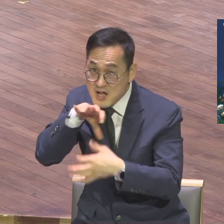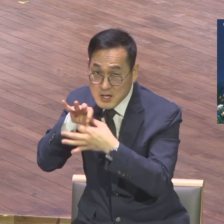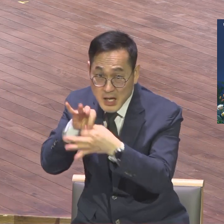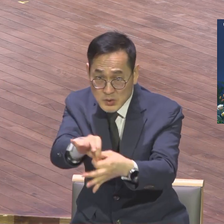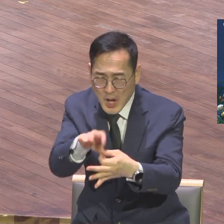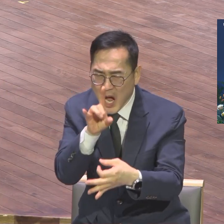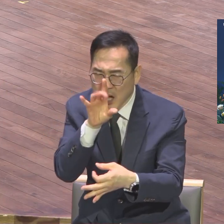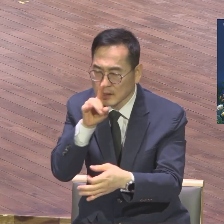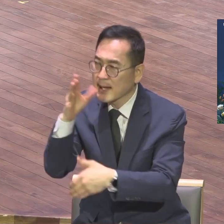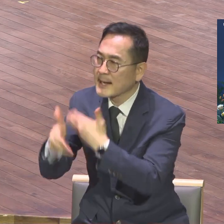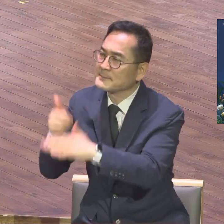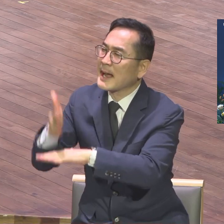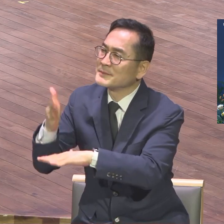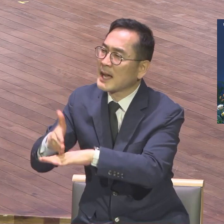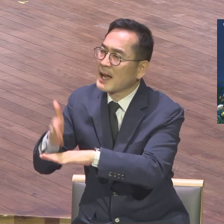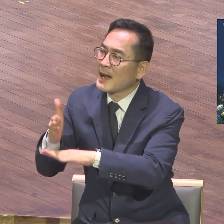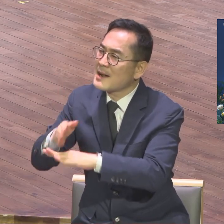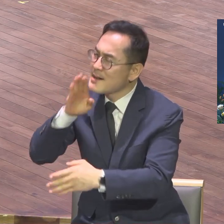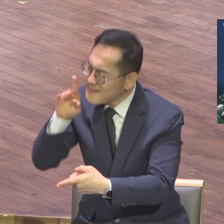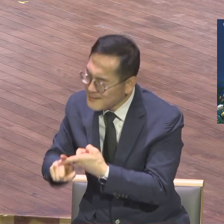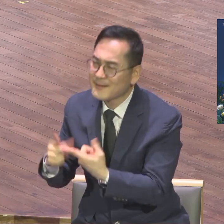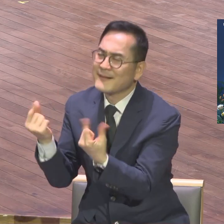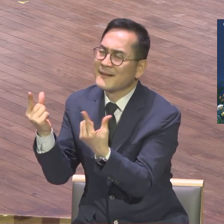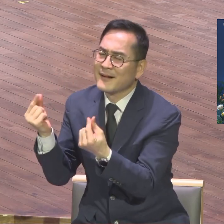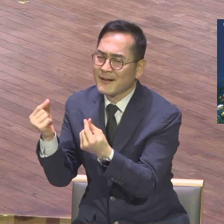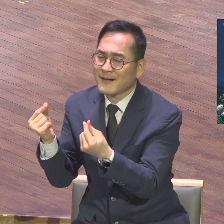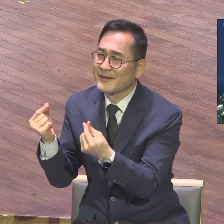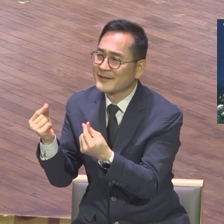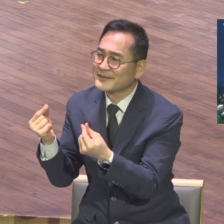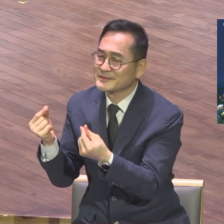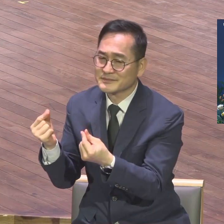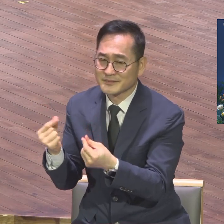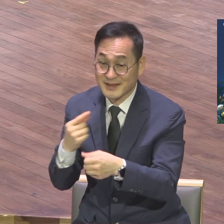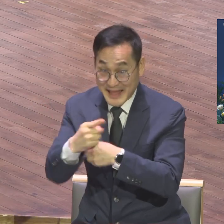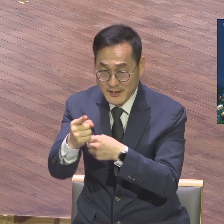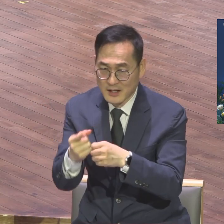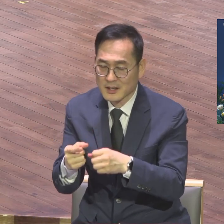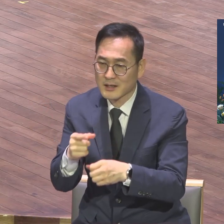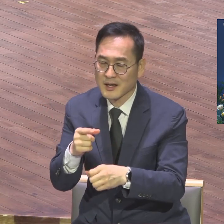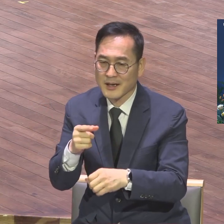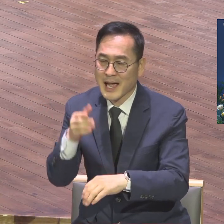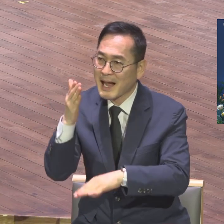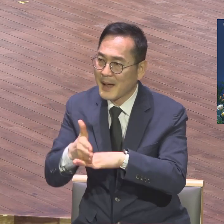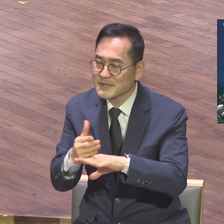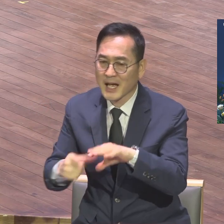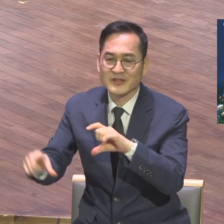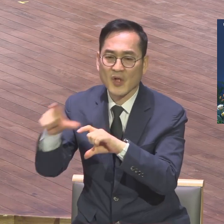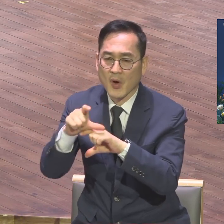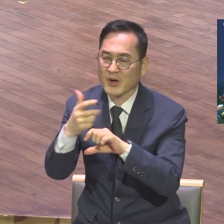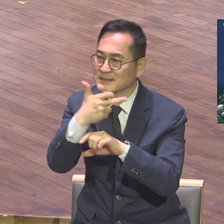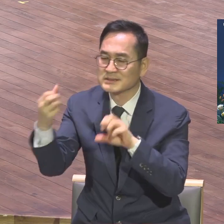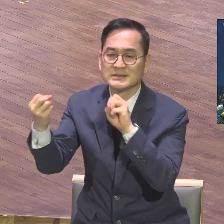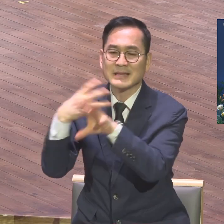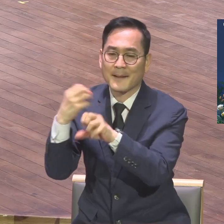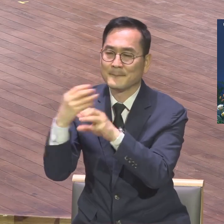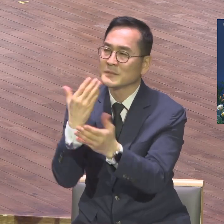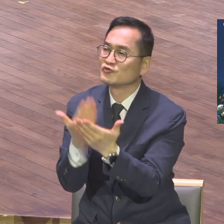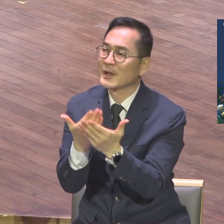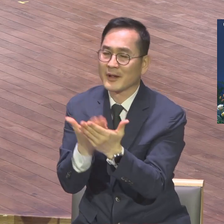감사해서 마땅히 감사하겠지만 내년에는 더 큰 응답을 주옵사사 하나님이 감사하는